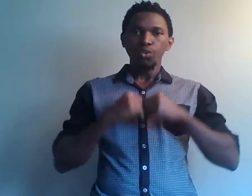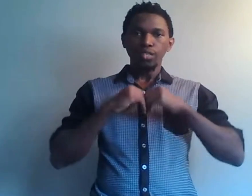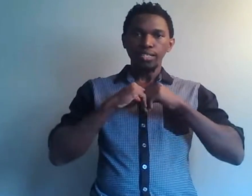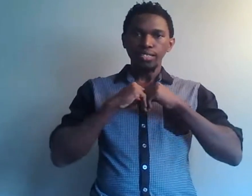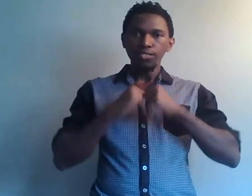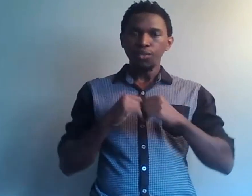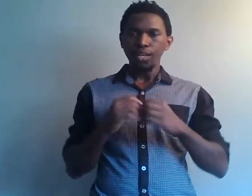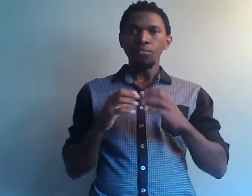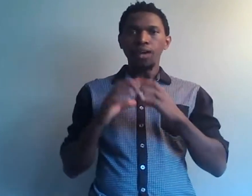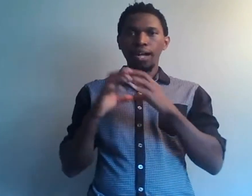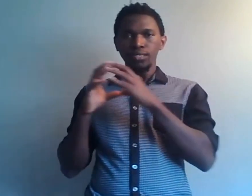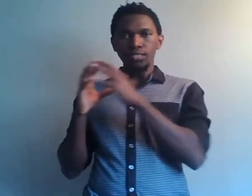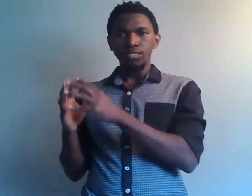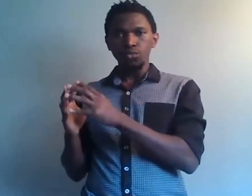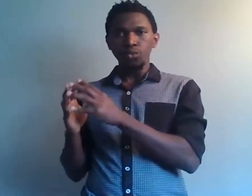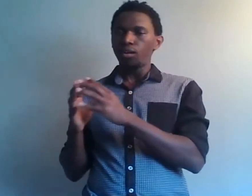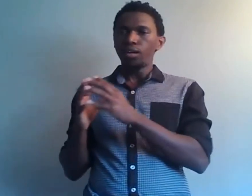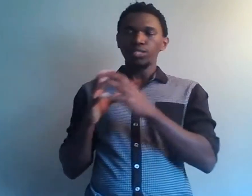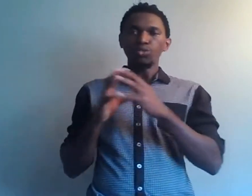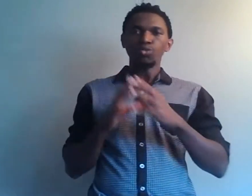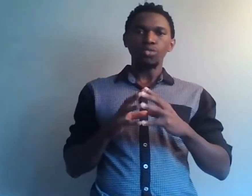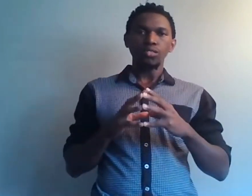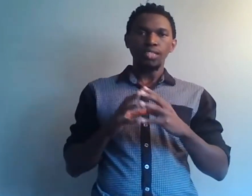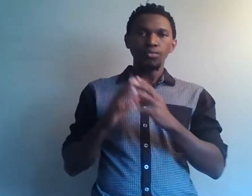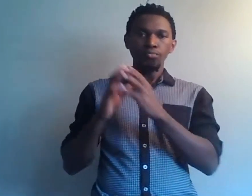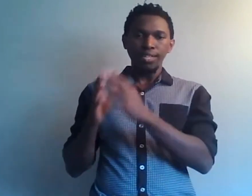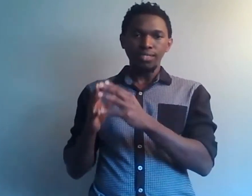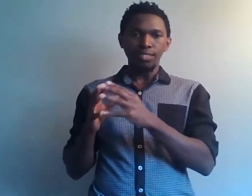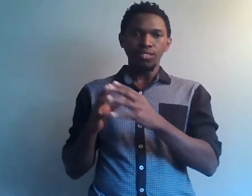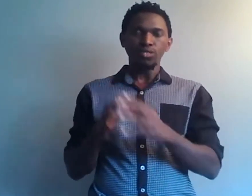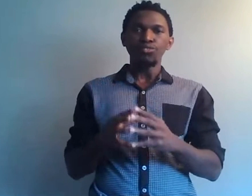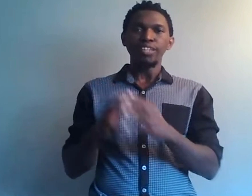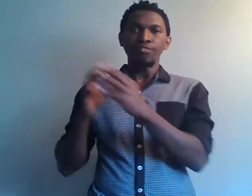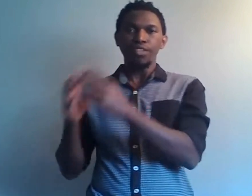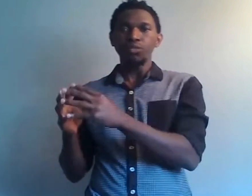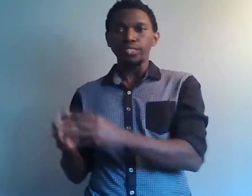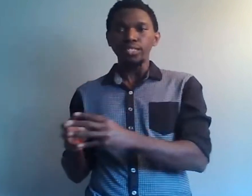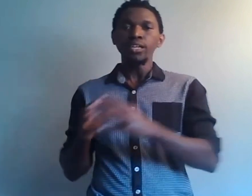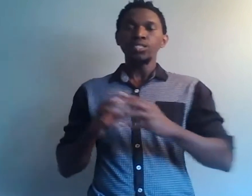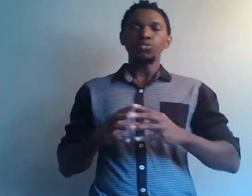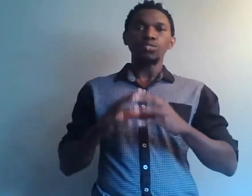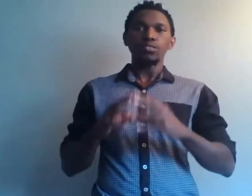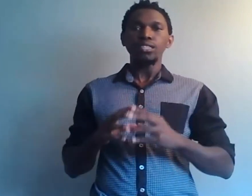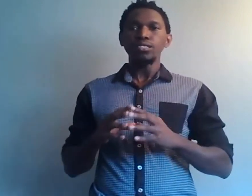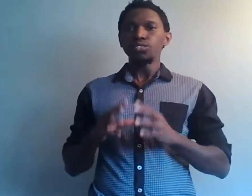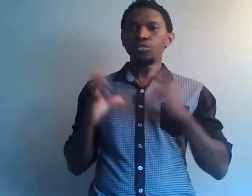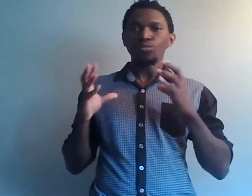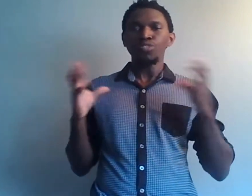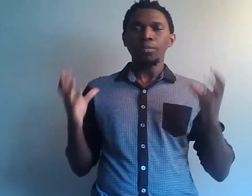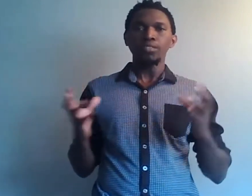Donc, il faut clairement arrêter ces discours qui ont toujours tendance à nous placer à ce niveau d'infériorité, qui ont toujours tendance à dire, non, moi je ne pas ça